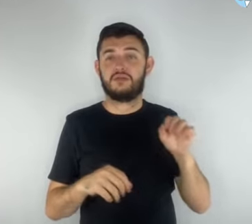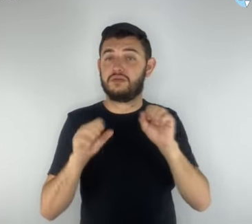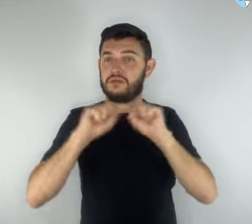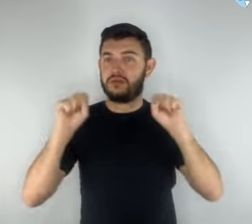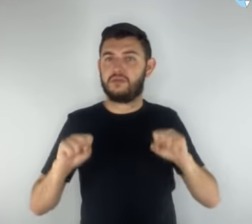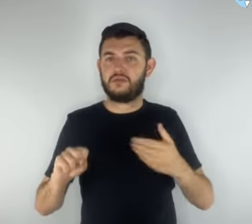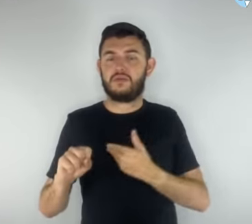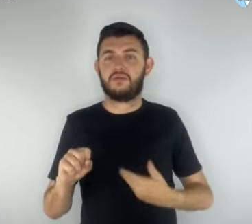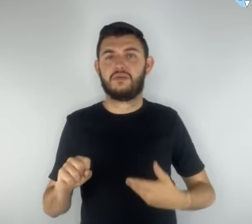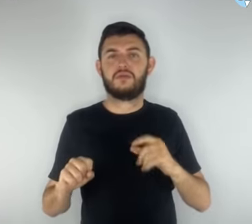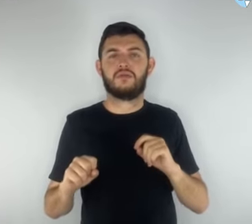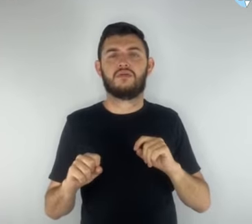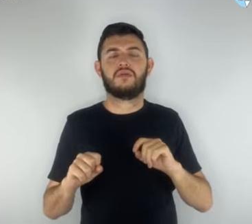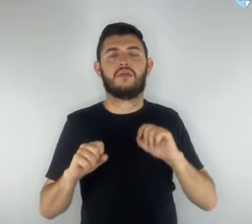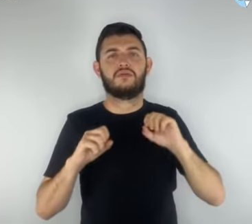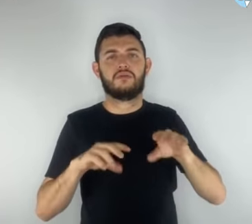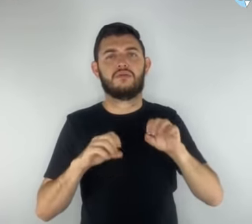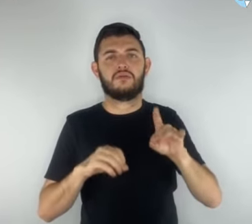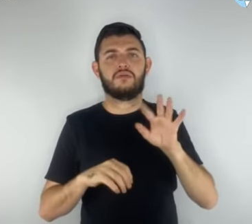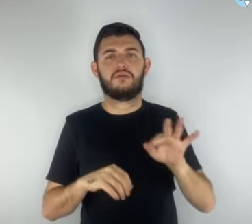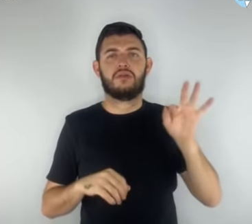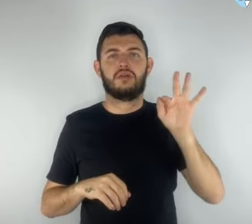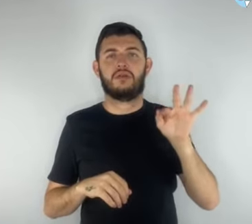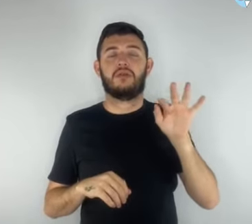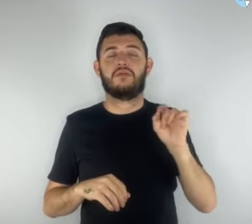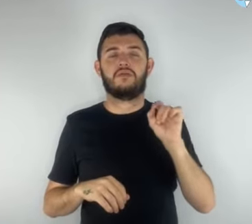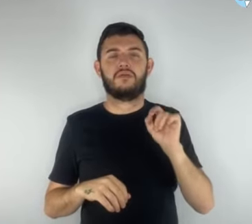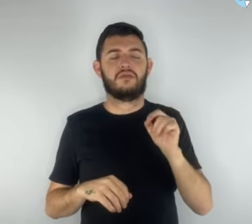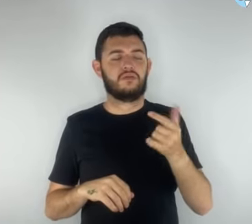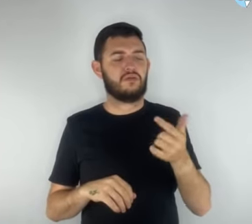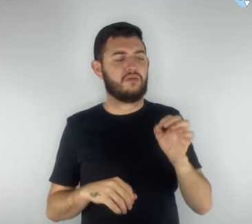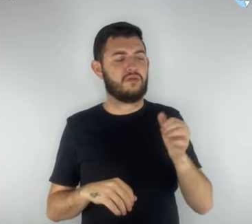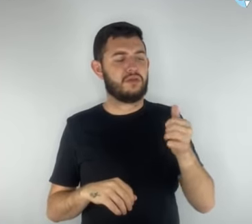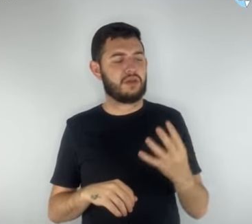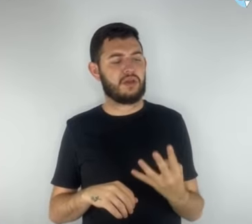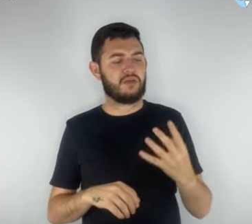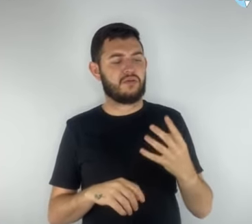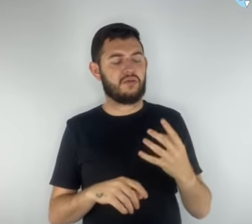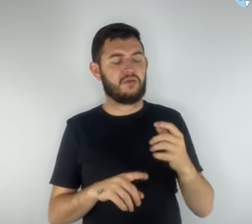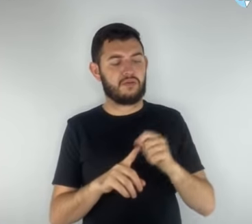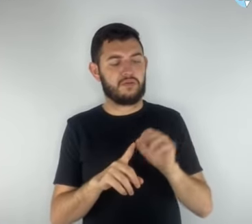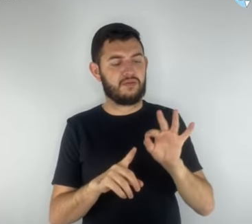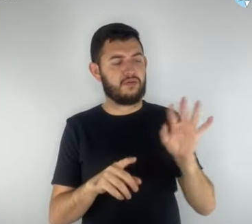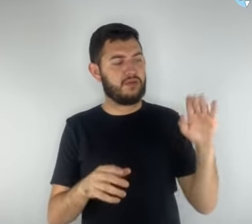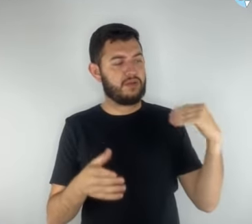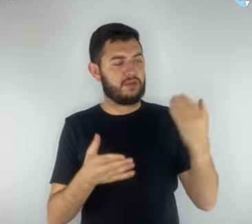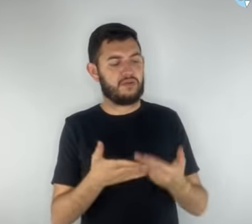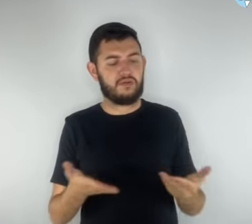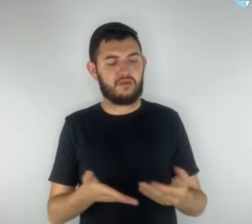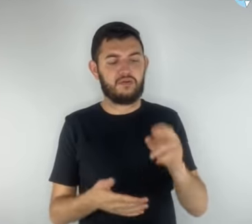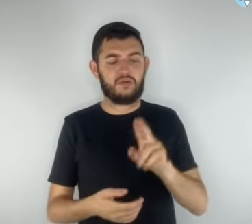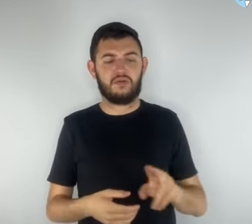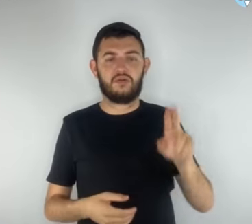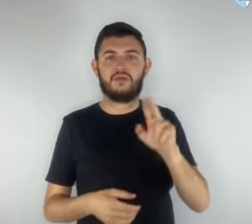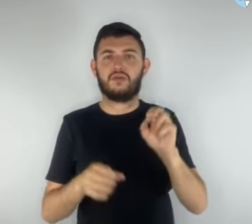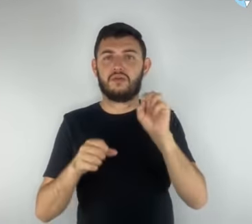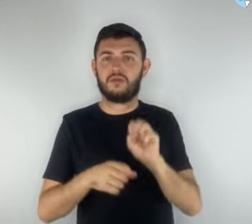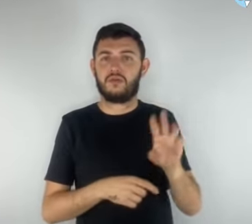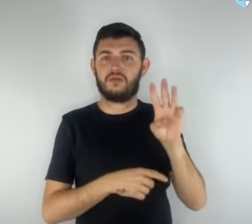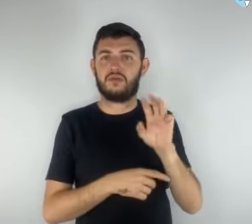fevereiro de 2014, o software Educar, adotado por 80 municípios em